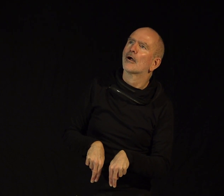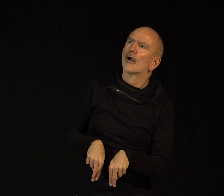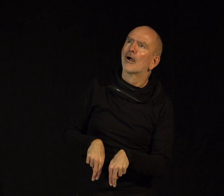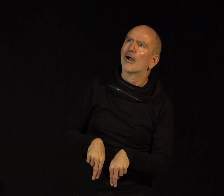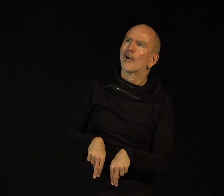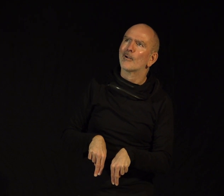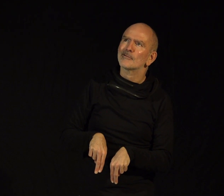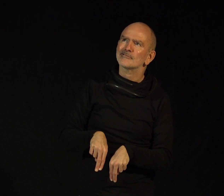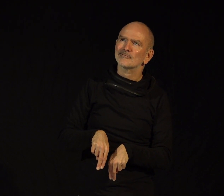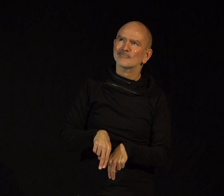ce langage.